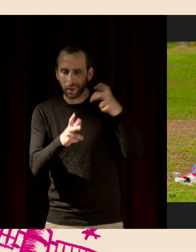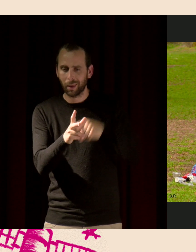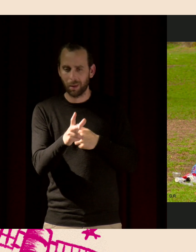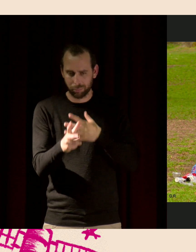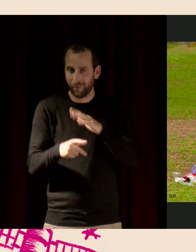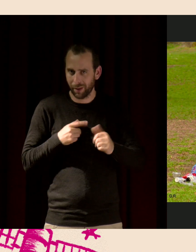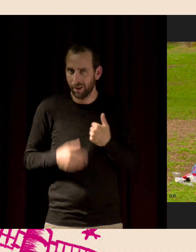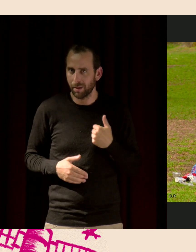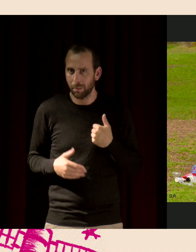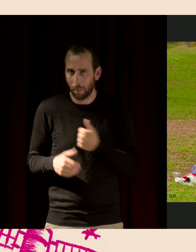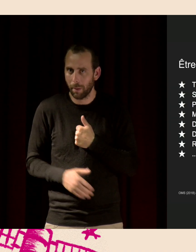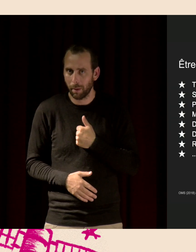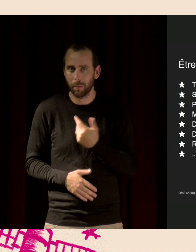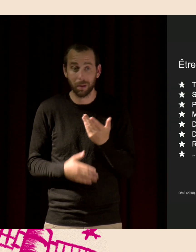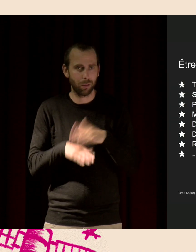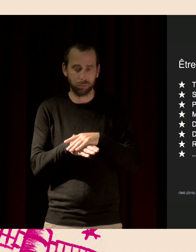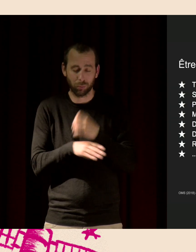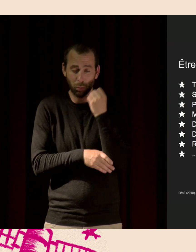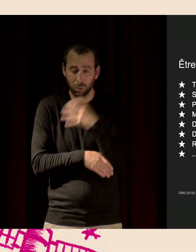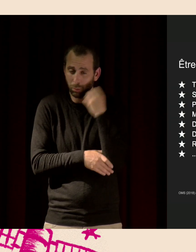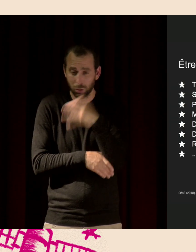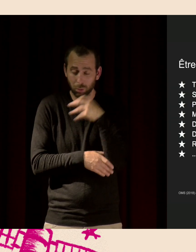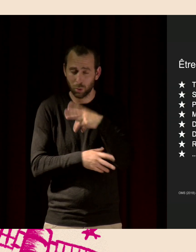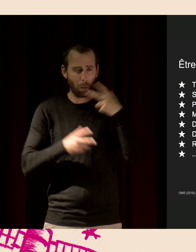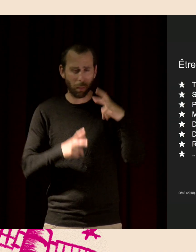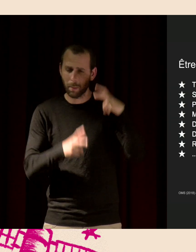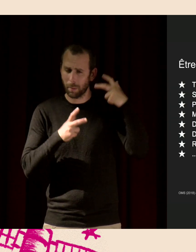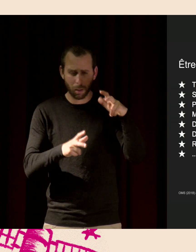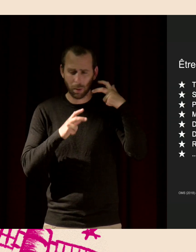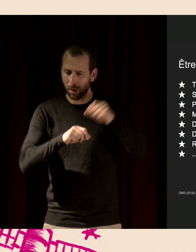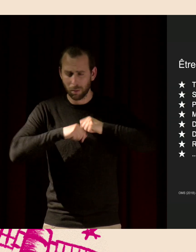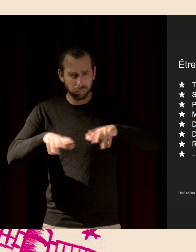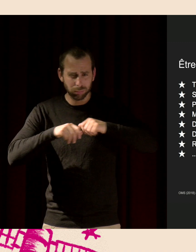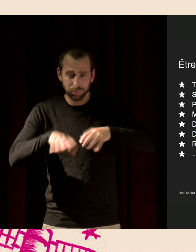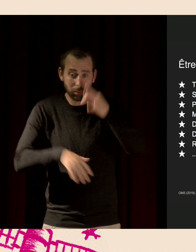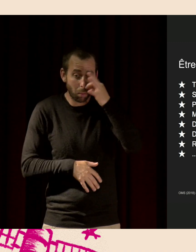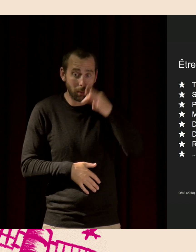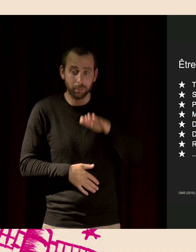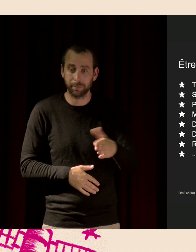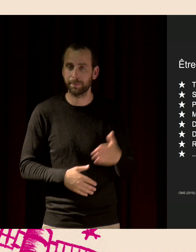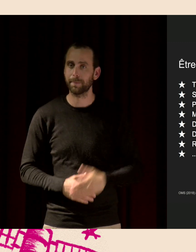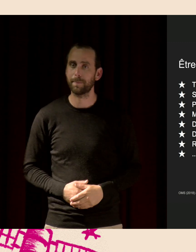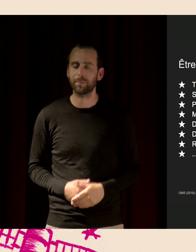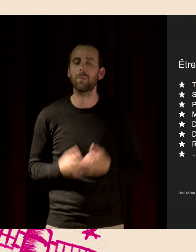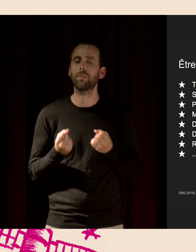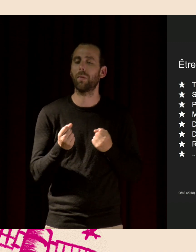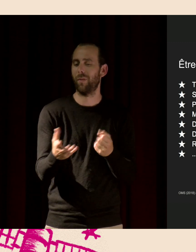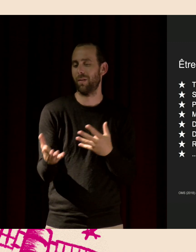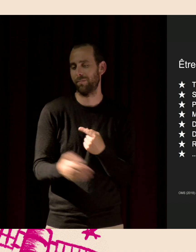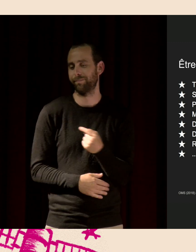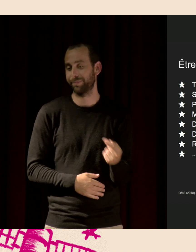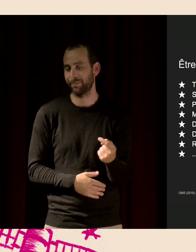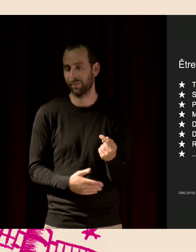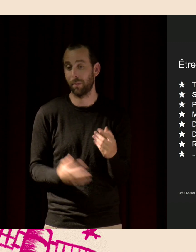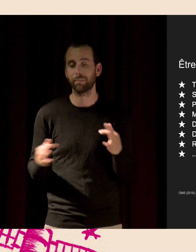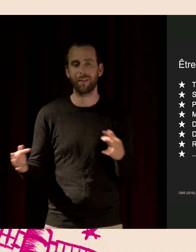pollue quasiment quotidiennement tout le temps. Or, ça a des impacts graves, d'abord sur notre santé.